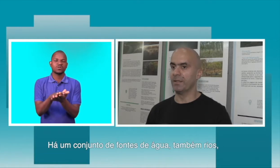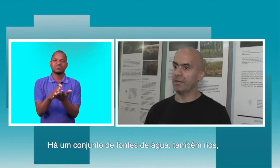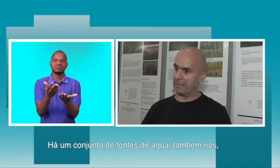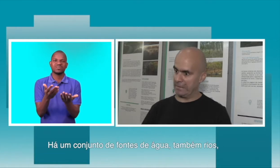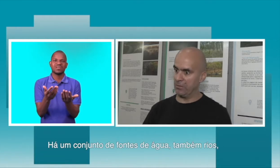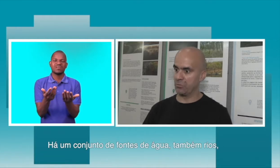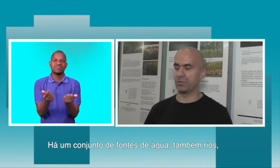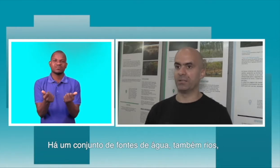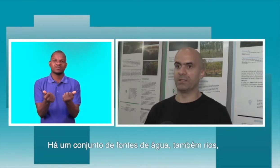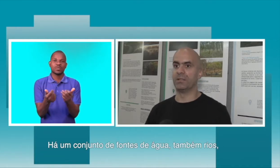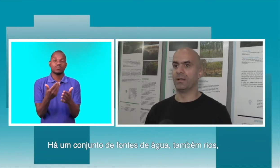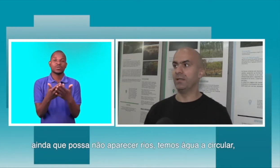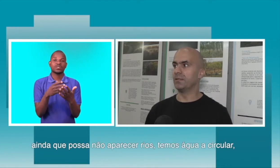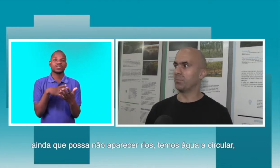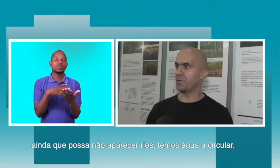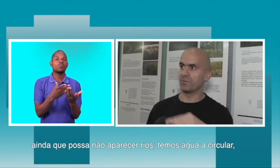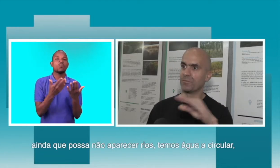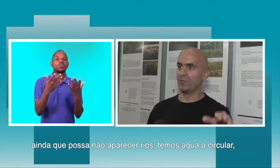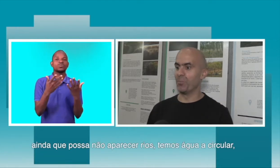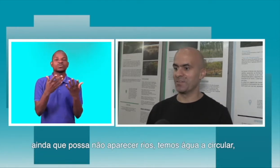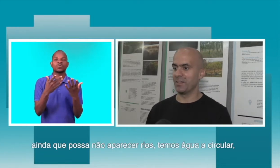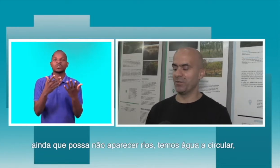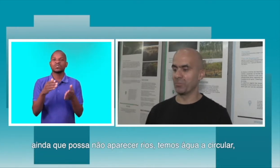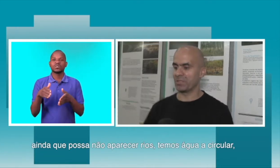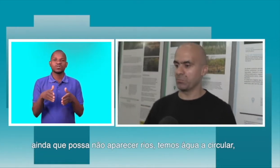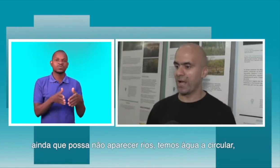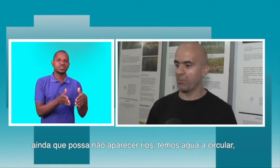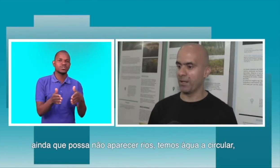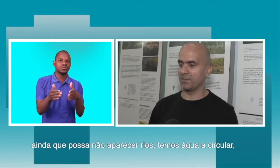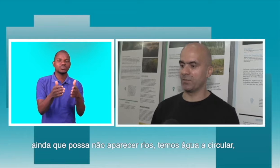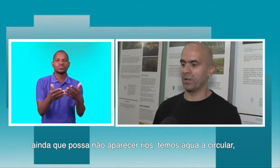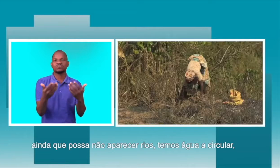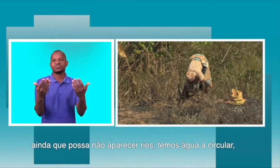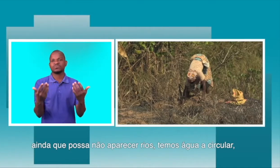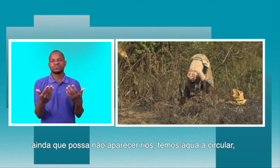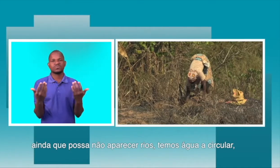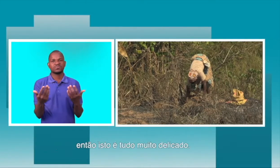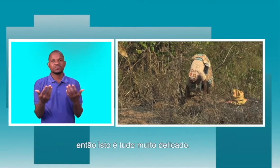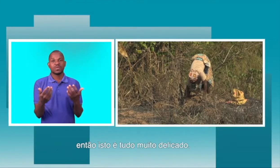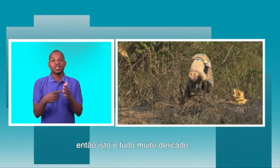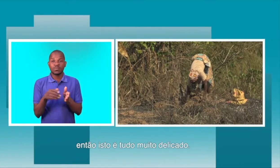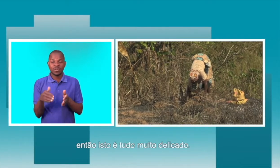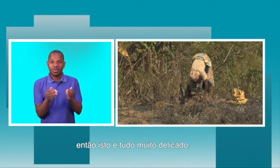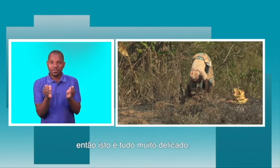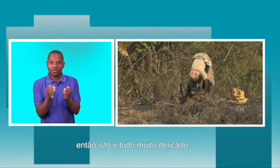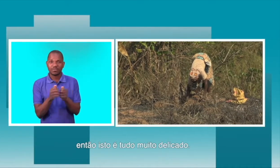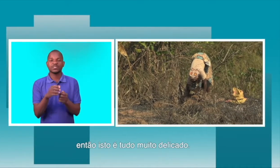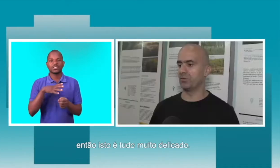rios, ainda que possam não parecer rios, mas temos água circular, então isto é tudo muito delicado. Portanto,